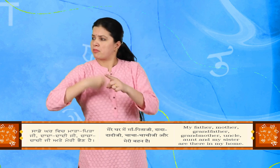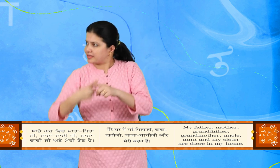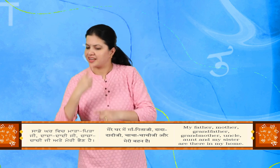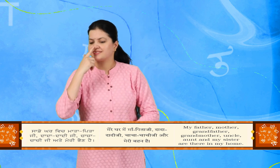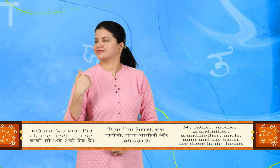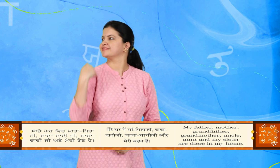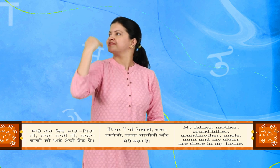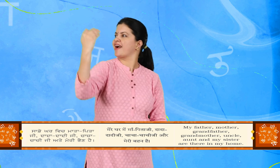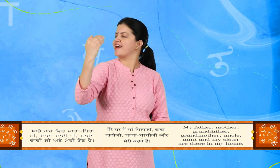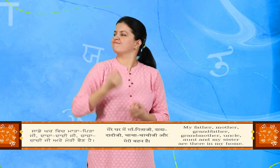अते मेरी पैन है.